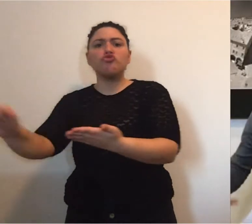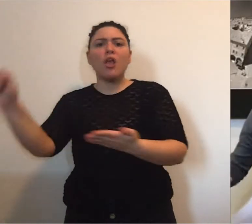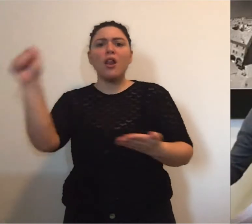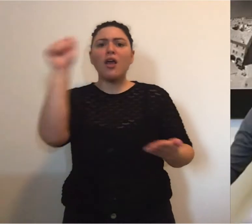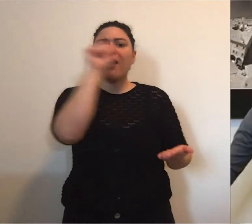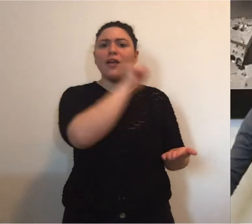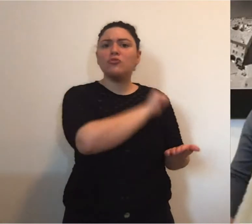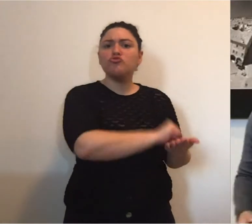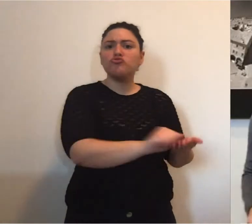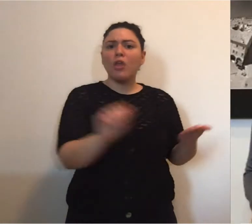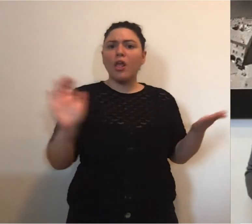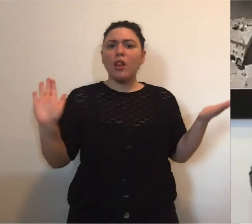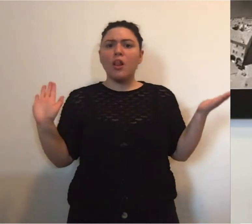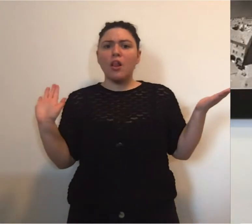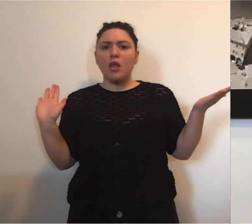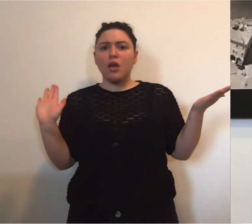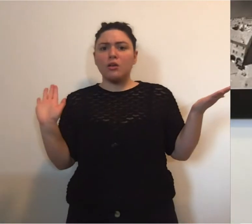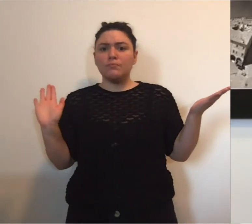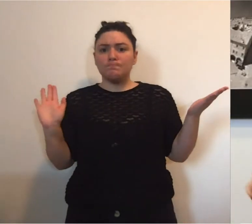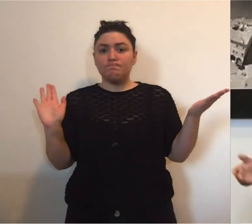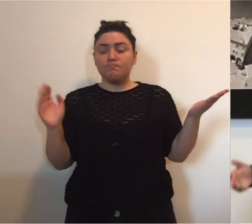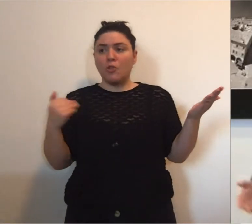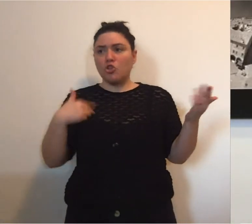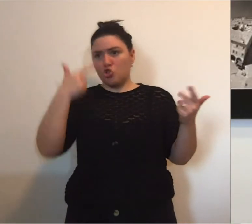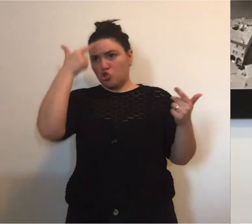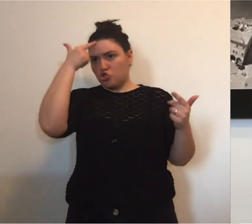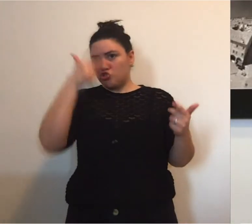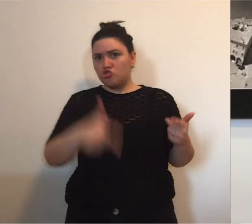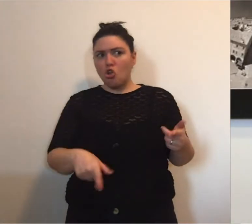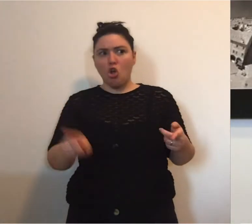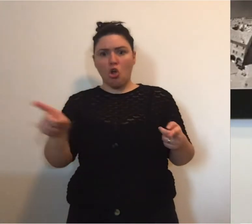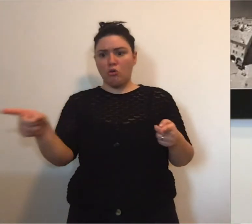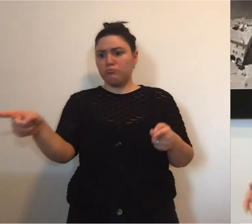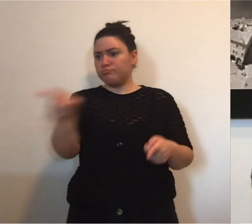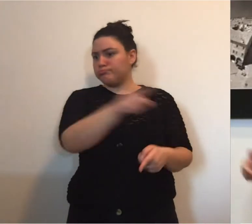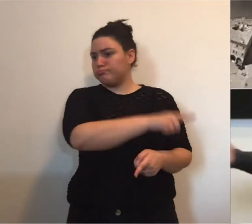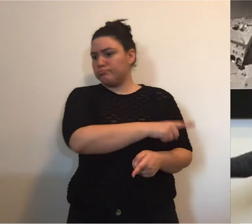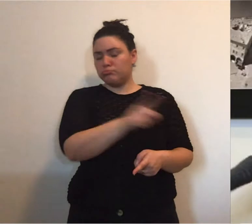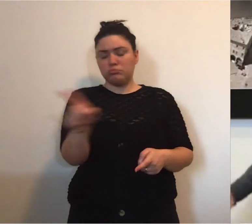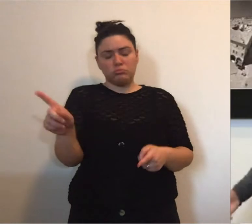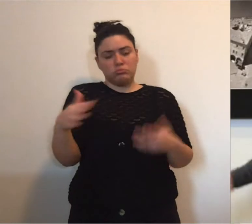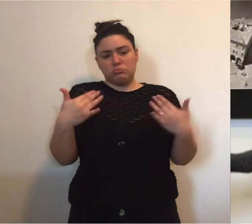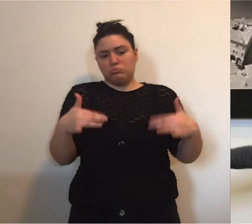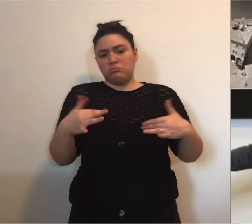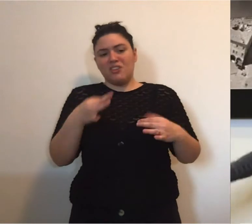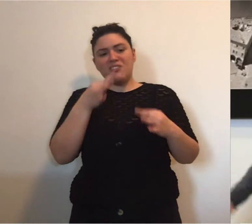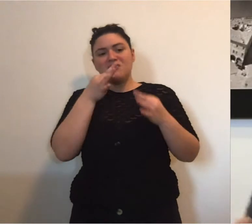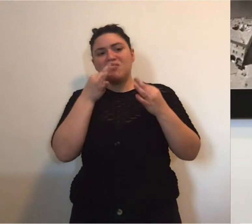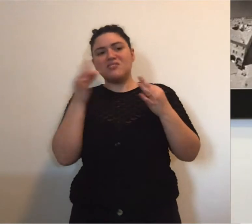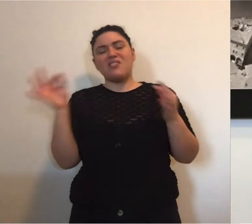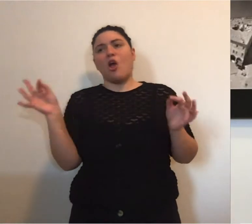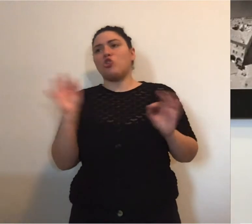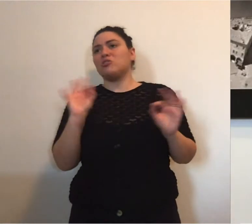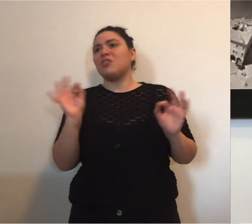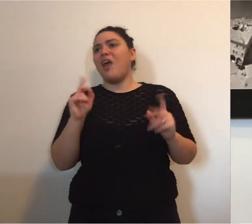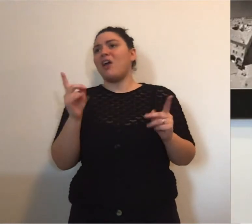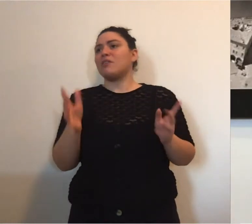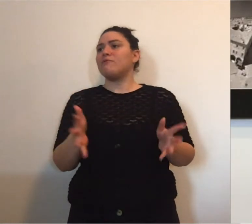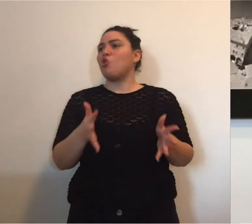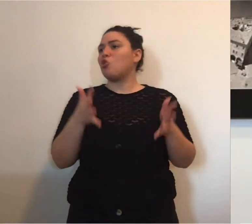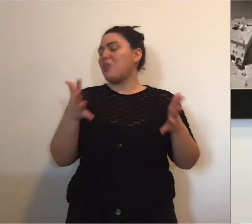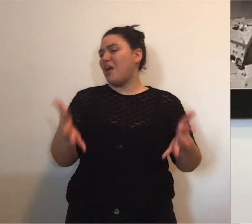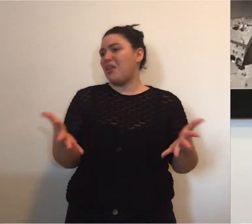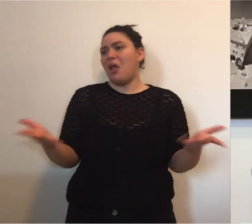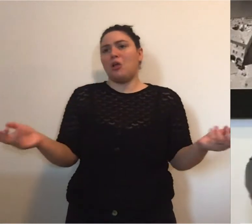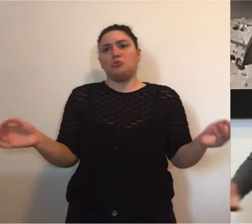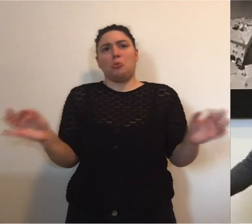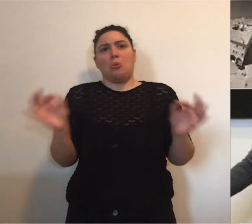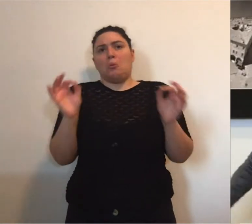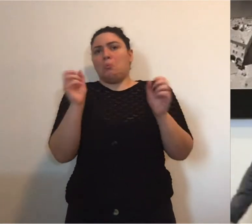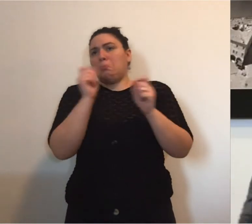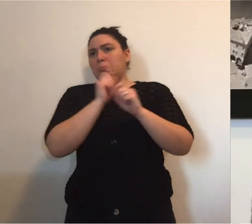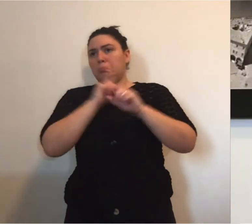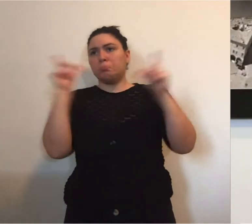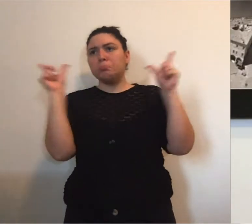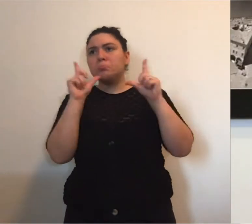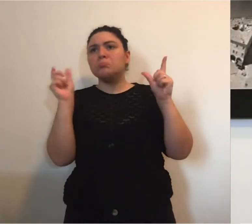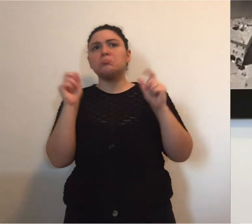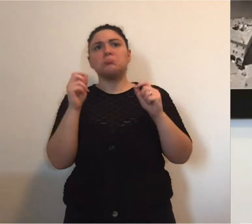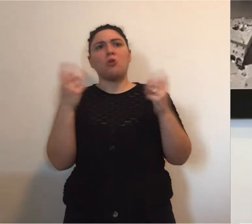per quelle che sono le loro attività. Ora io quando parlo di sport e cultura qua a Carpi so che parlo di un mondo